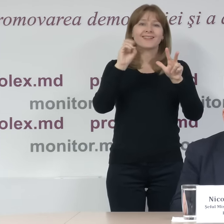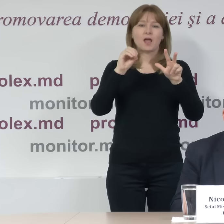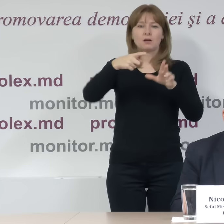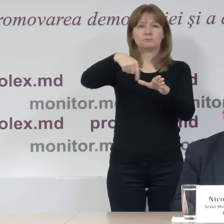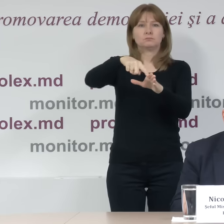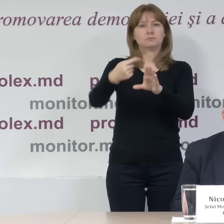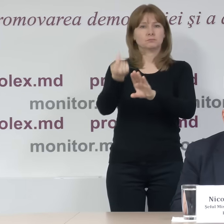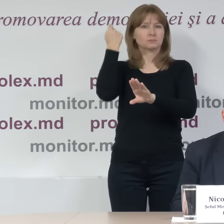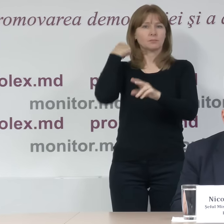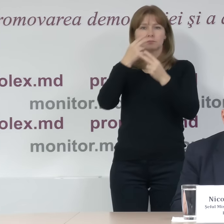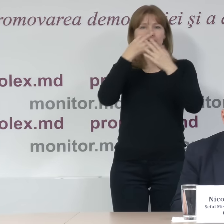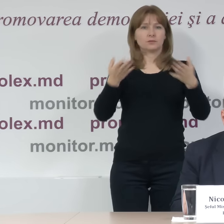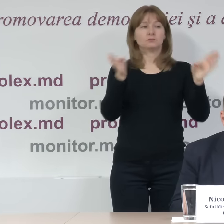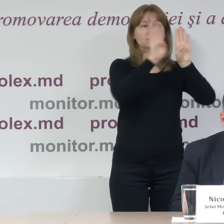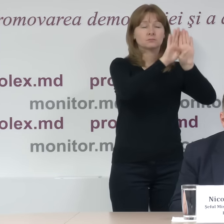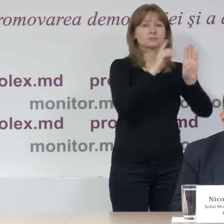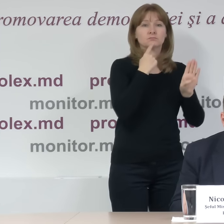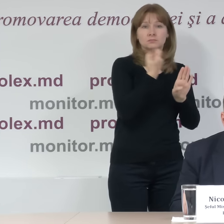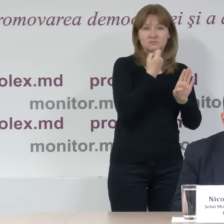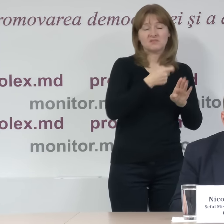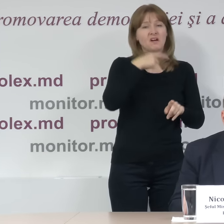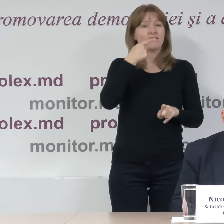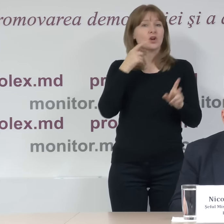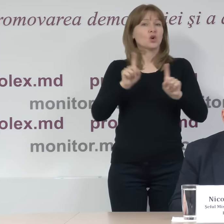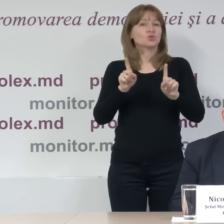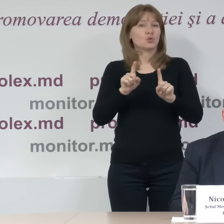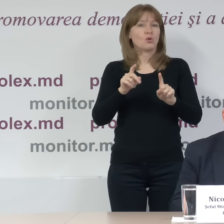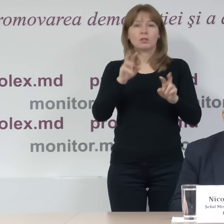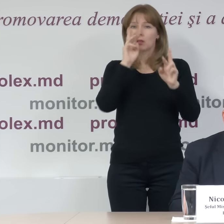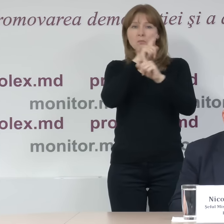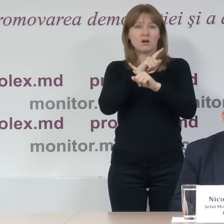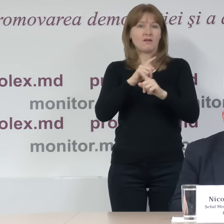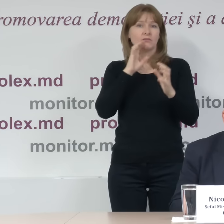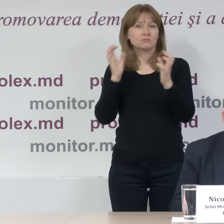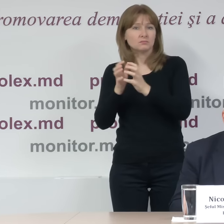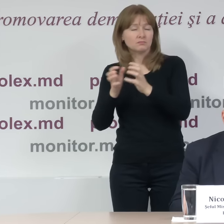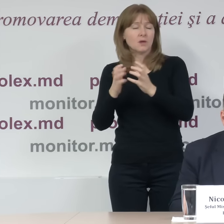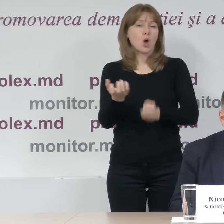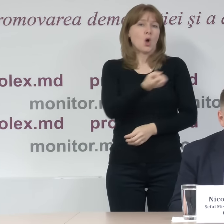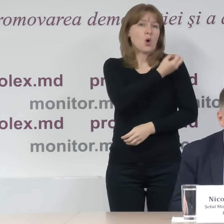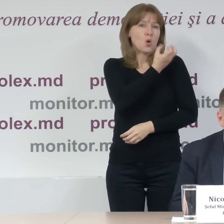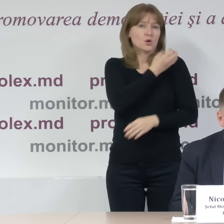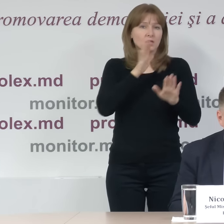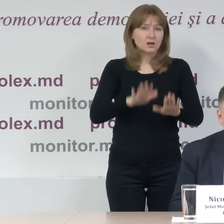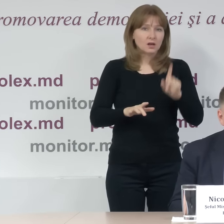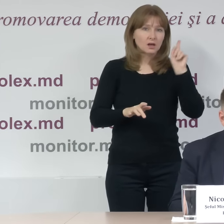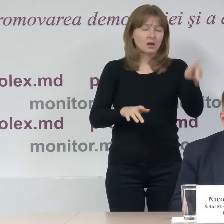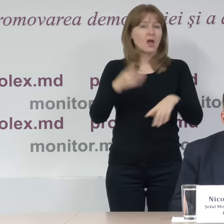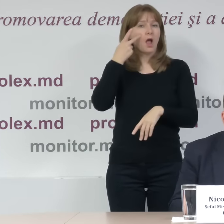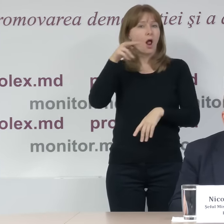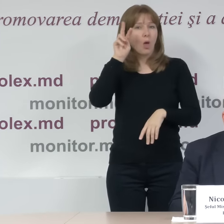cazuri constatăm că acestea sunt păstrate necorespunzător în localități precum în Getlova, Orhei, Ialoveni,